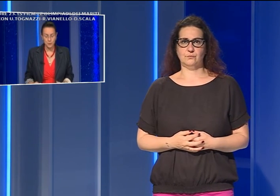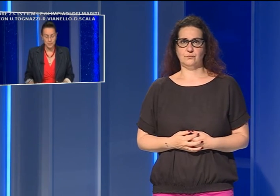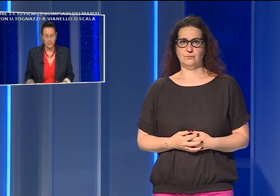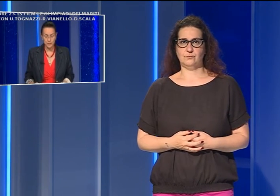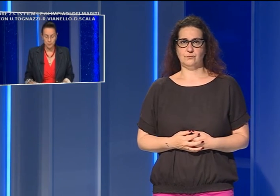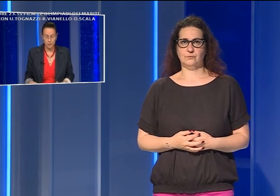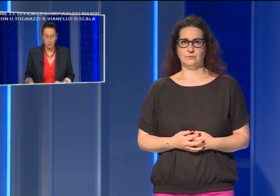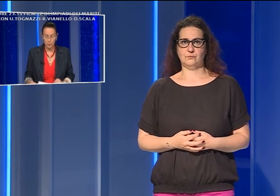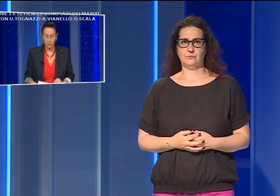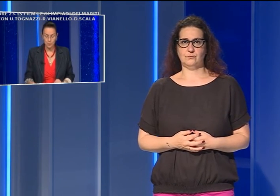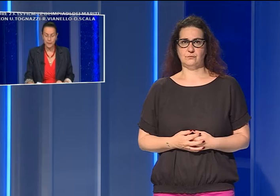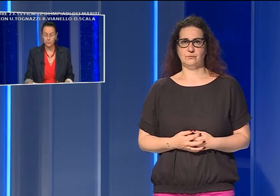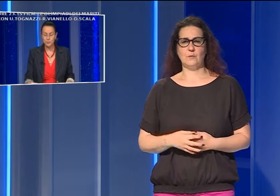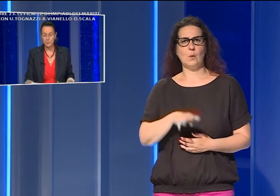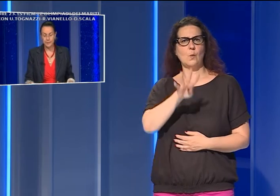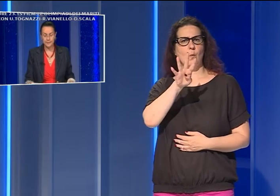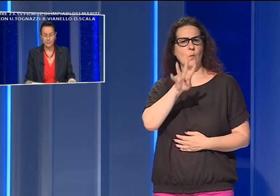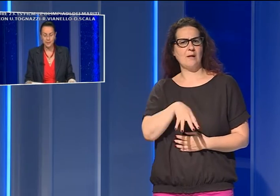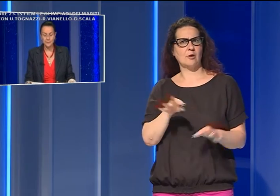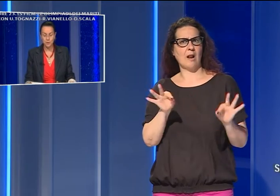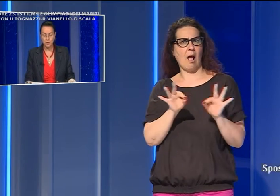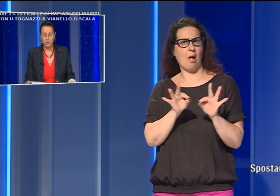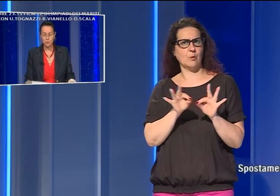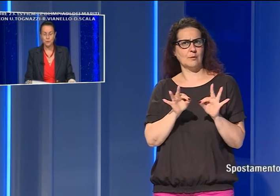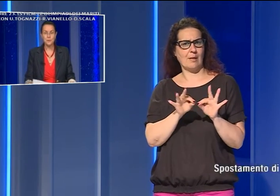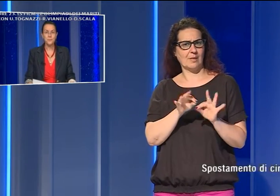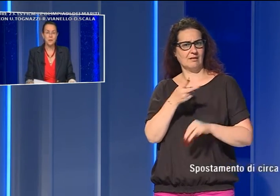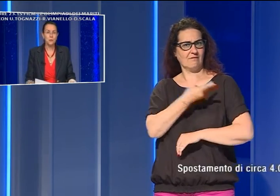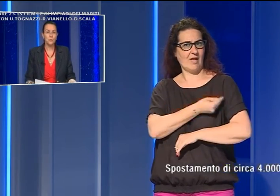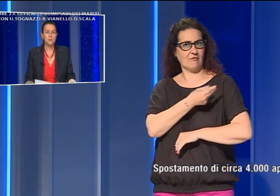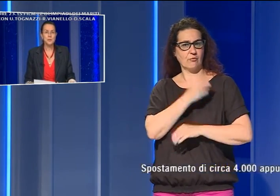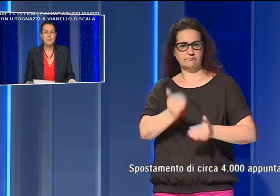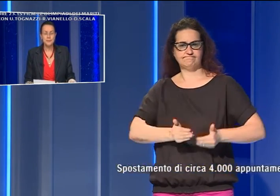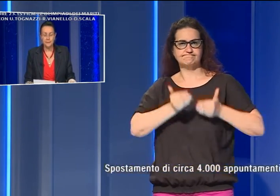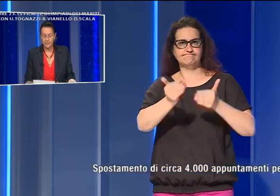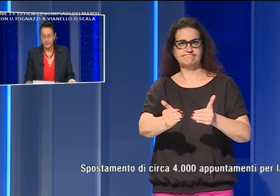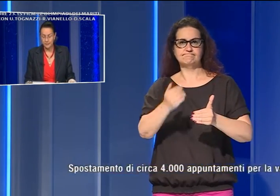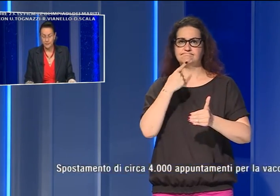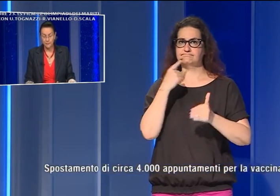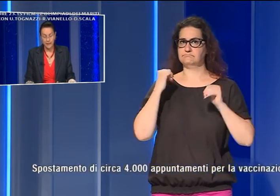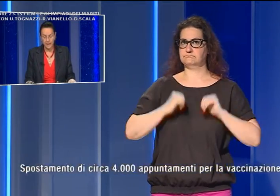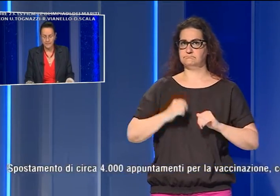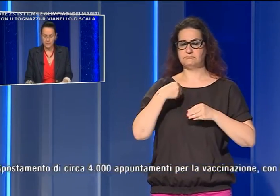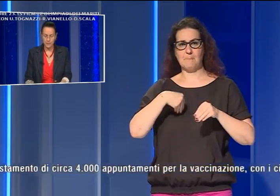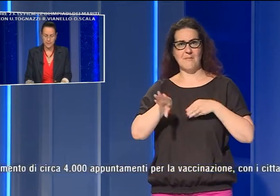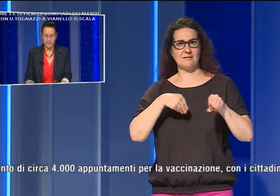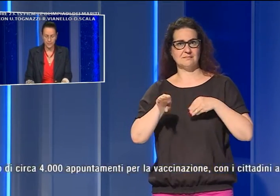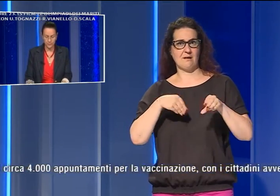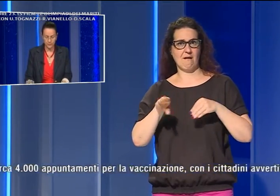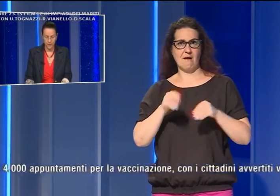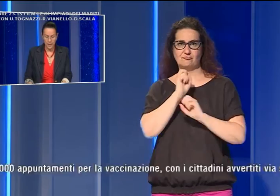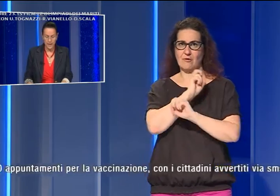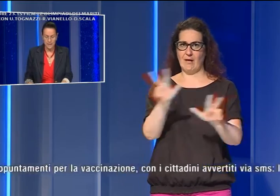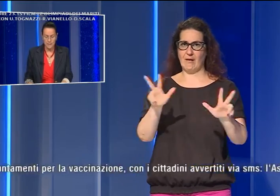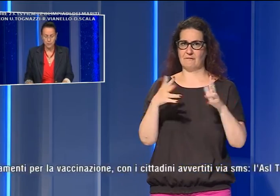E spostamento di circa 4.000 appuntamenti per la vaccinazione con i cittadini avvertiti via SMS.